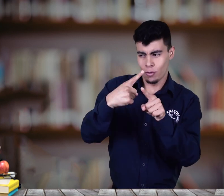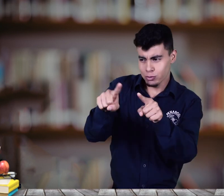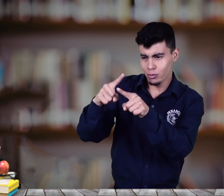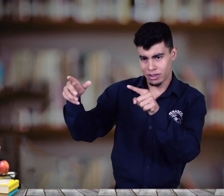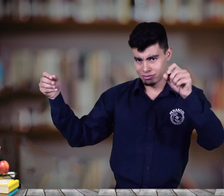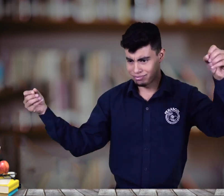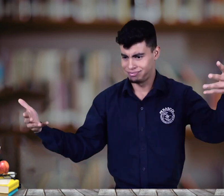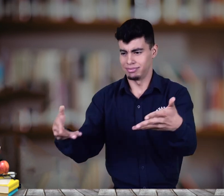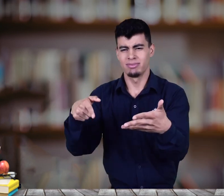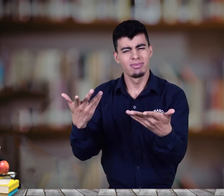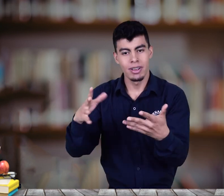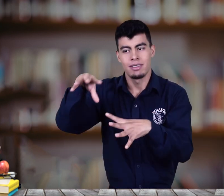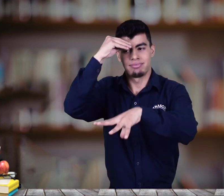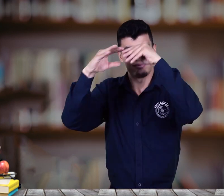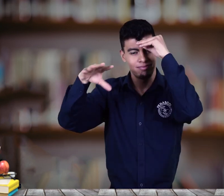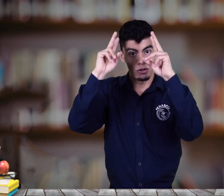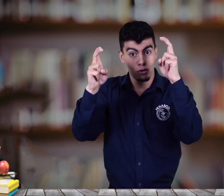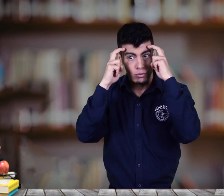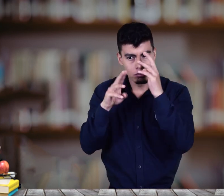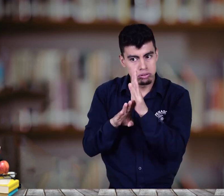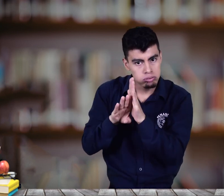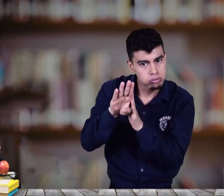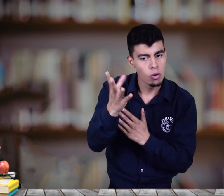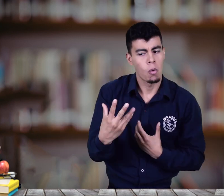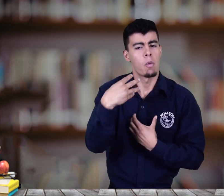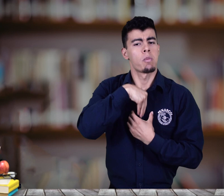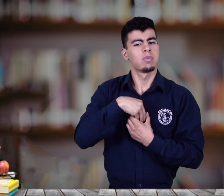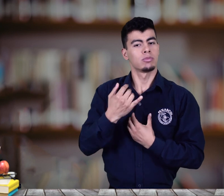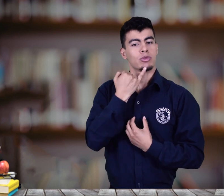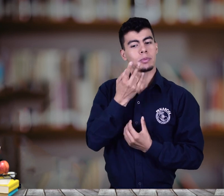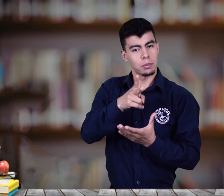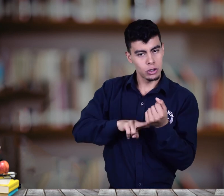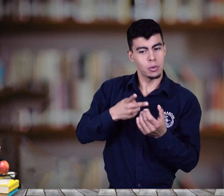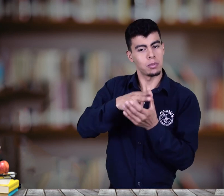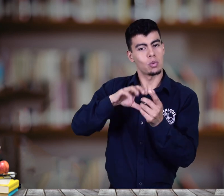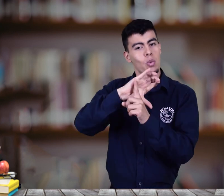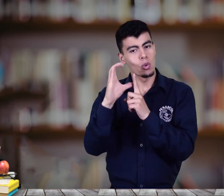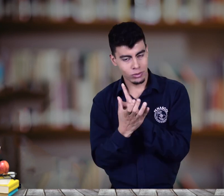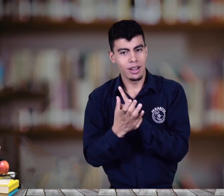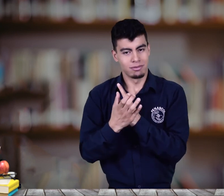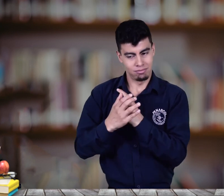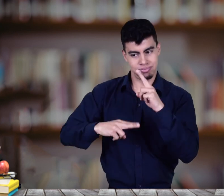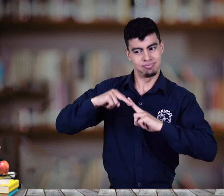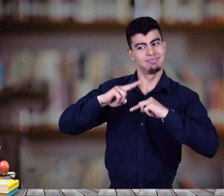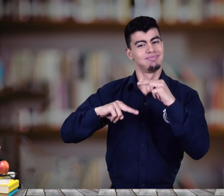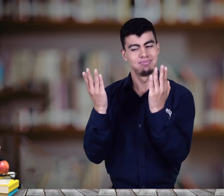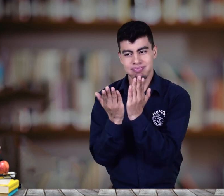apoyos pedagógicos necesarios para que se genere un aprendizaje y desarrollo. Además, la adquisición de una